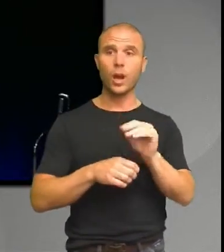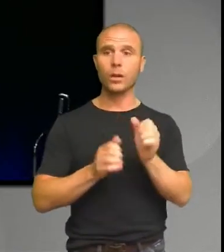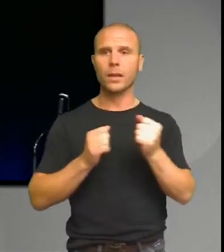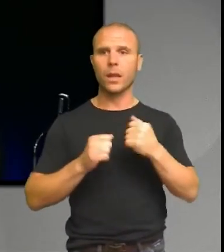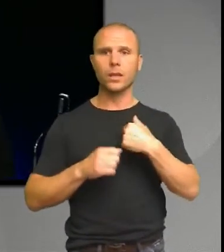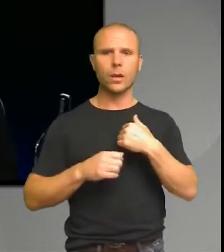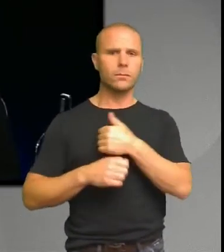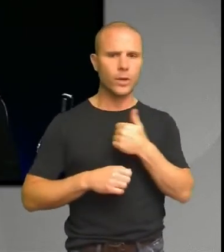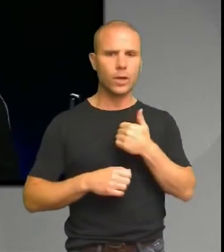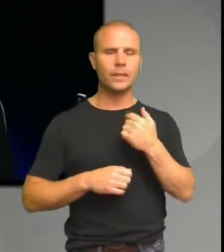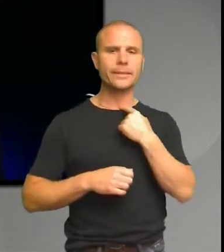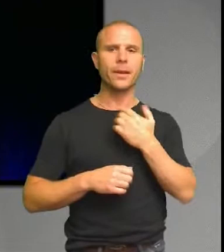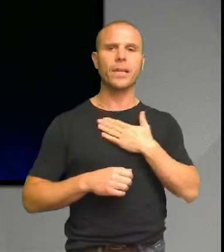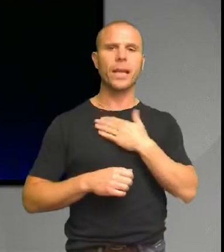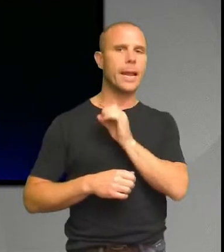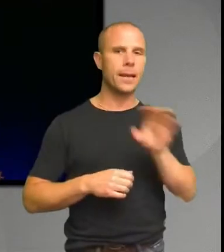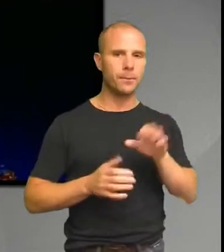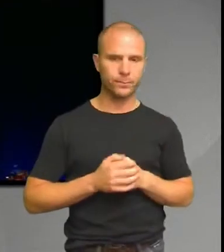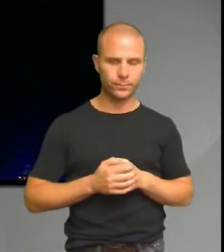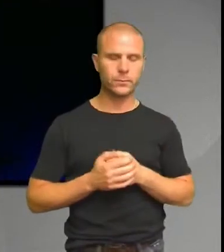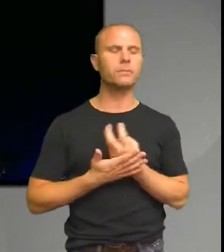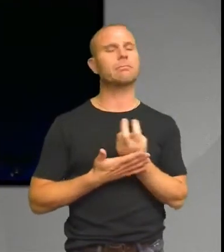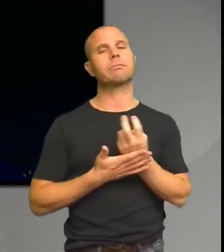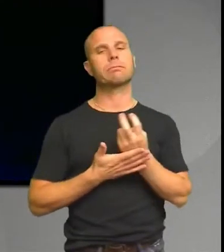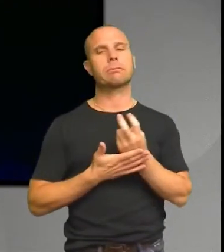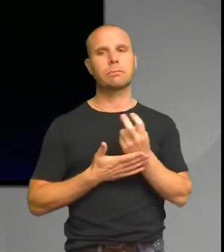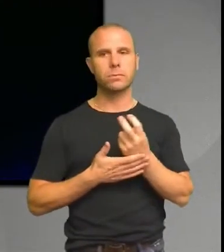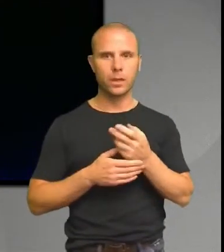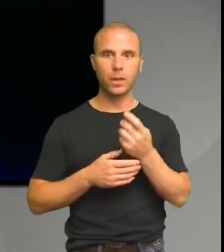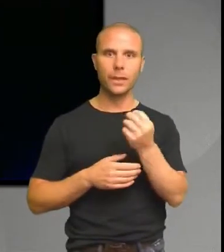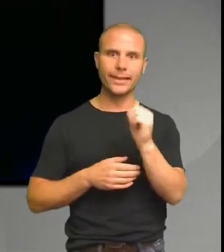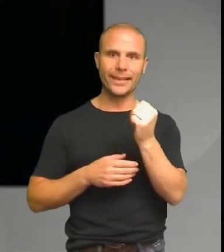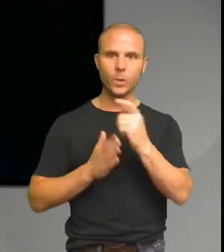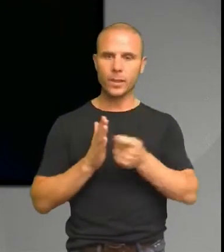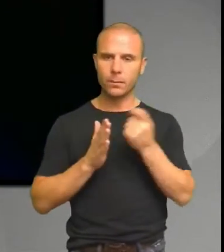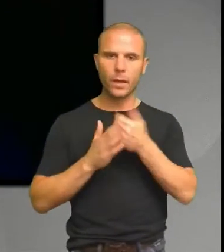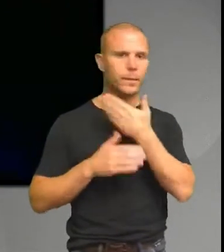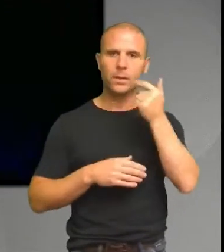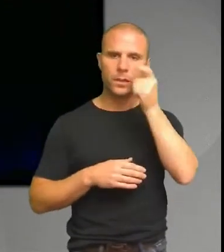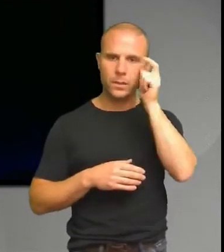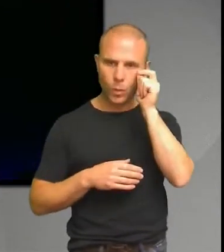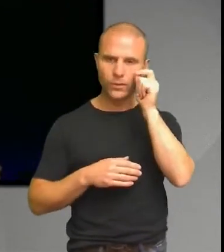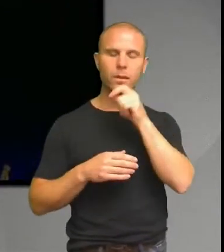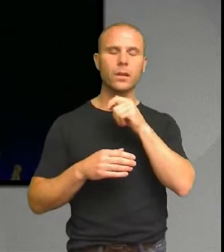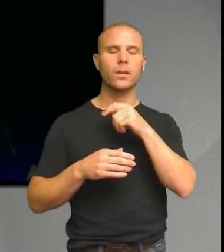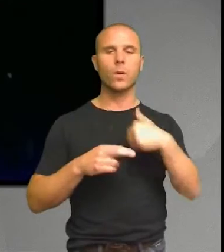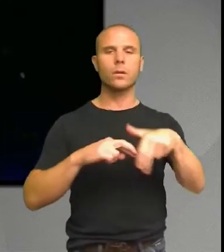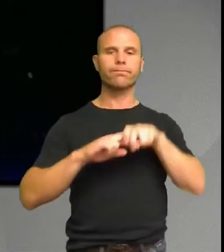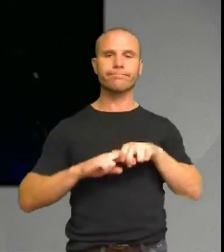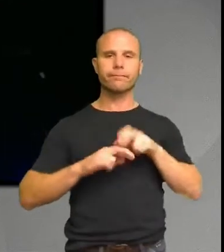Och så när jag äntligen efter de här långa nio timmarna sömnlöst satte mig på det här tåget. Och jag